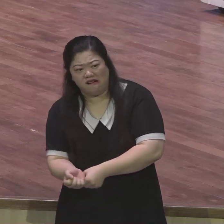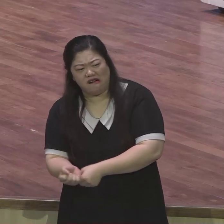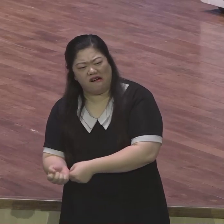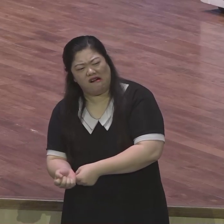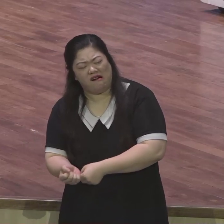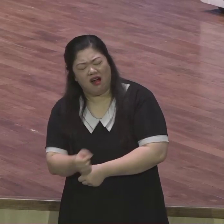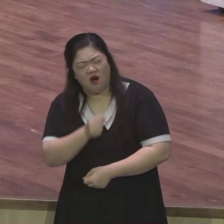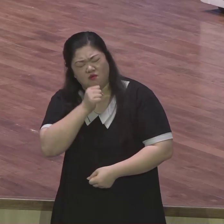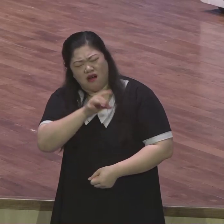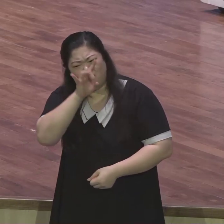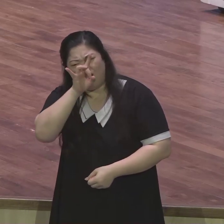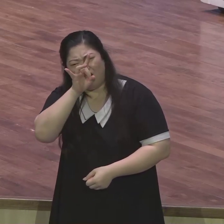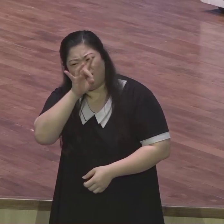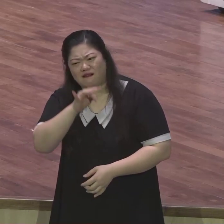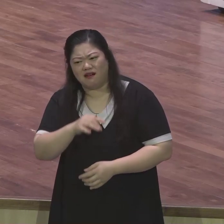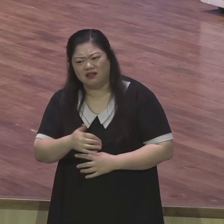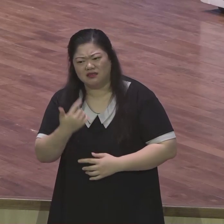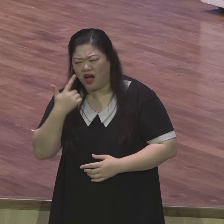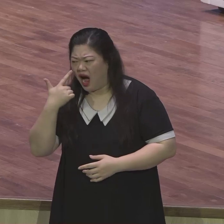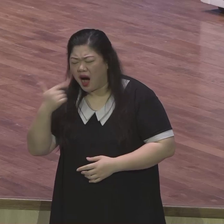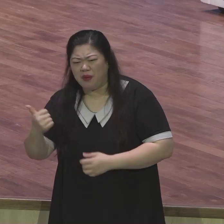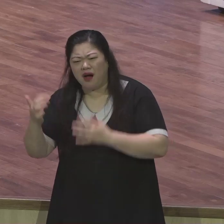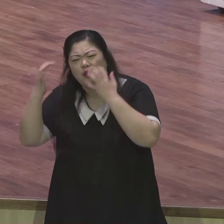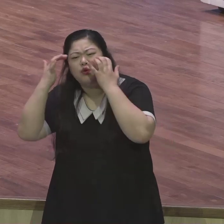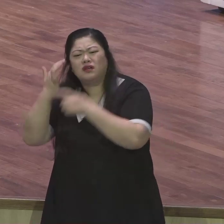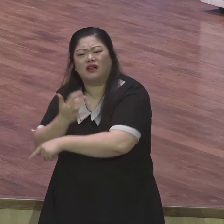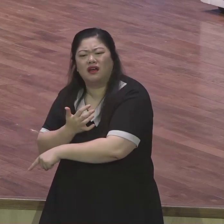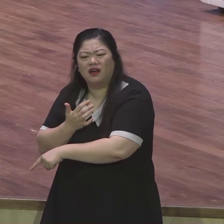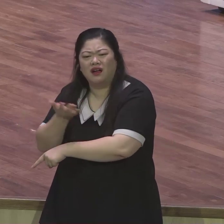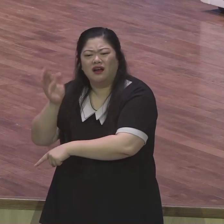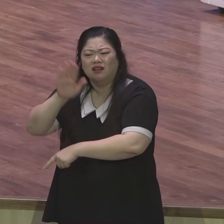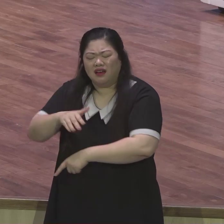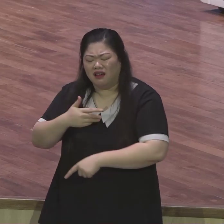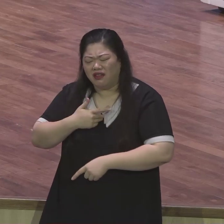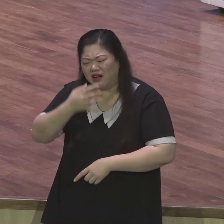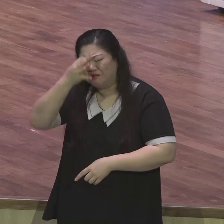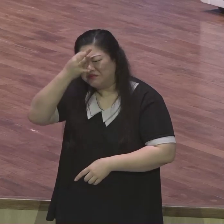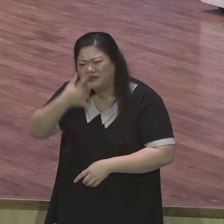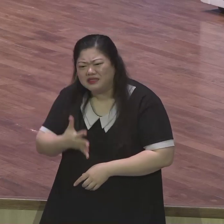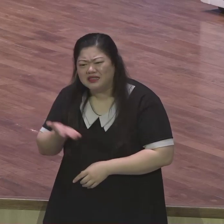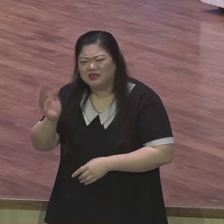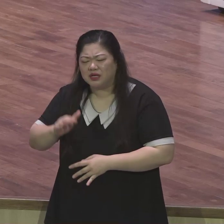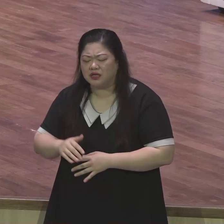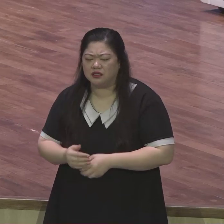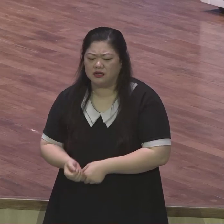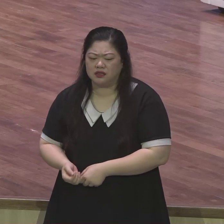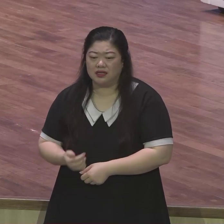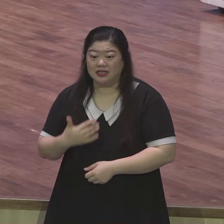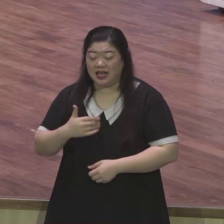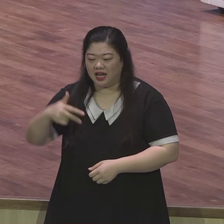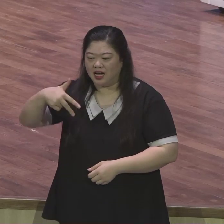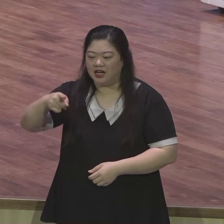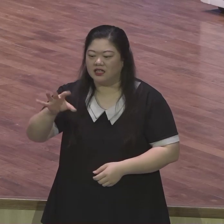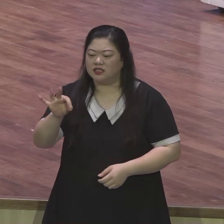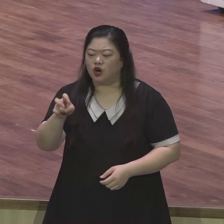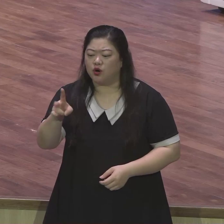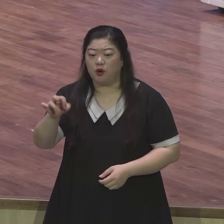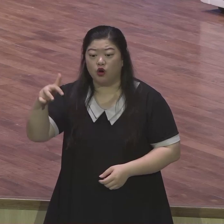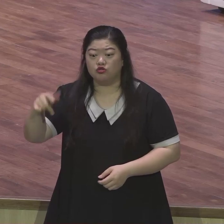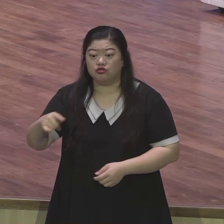너무 죄송한 거예요 죄송한데 죄송하다는 말 못하고 너무 짜증을 냈어요 제가 감히 정명주 장론리 앞에서 막 채를 던지고 막 소리를 지르고